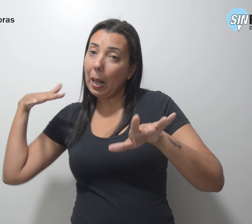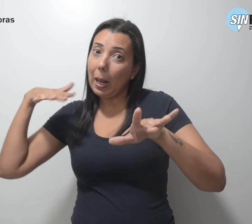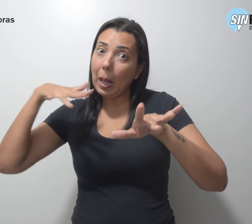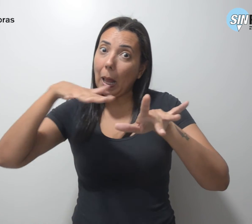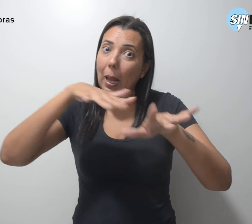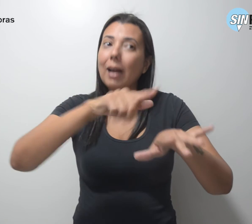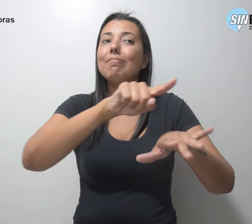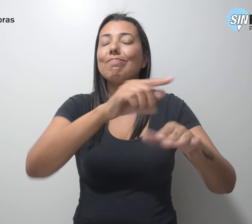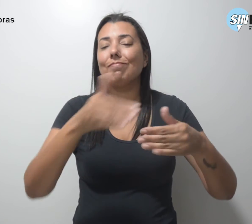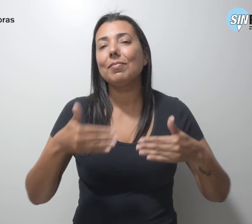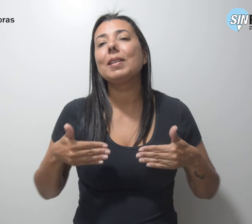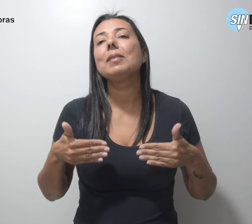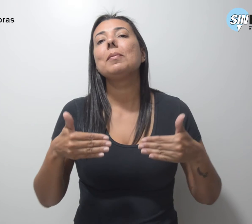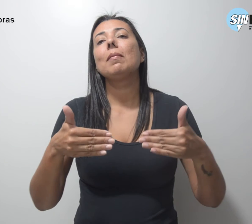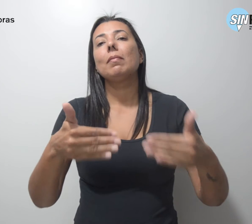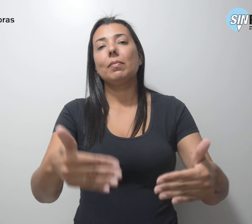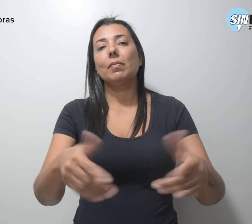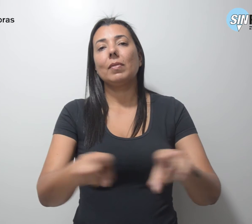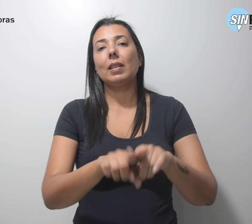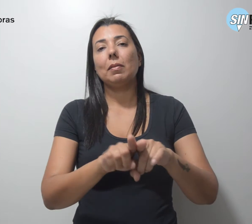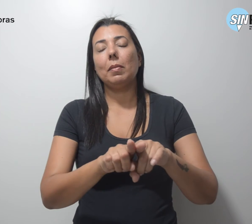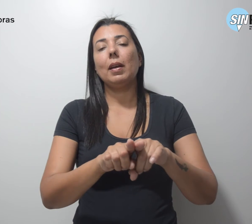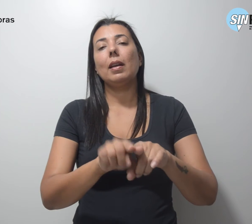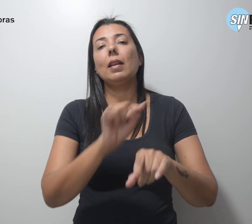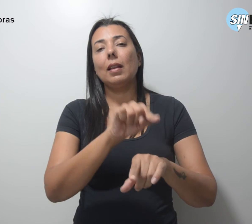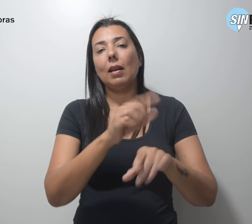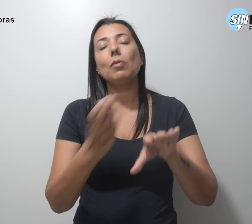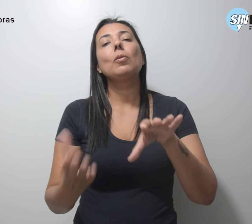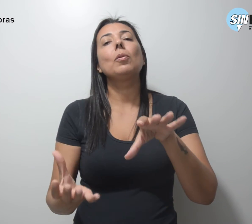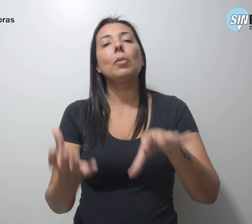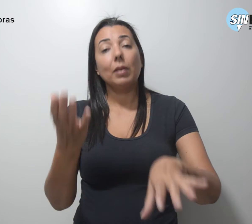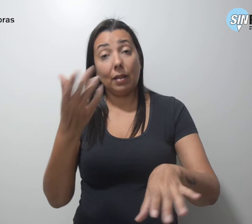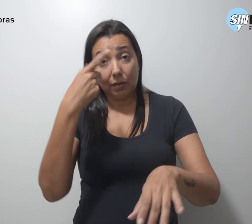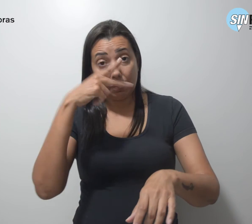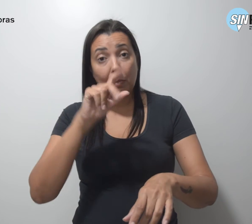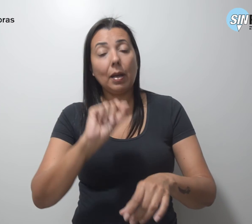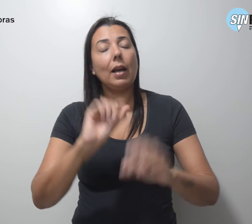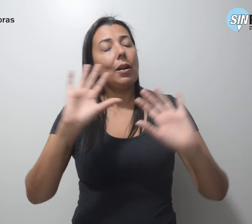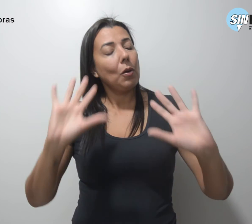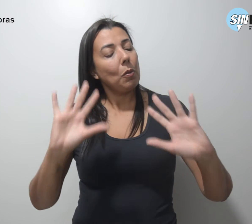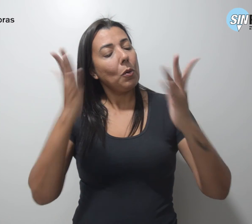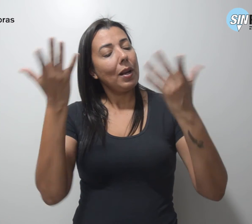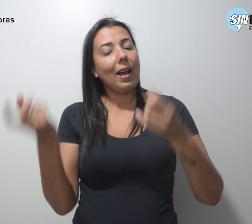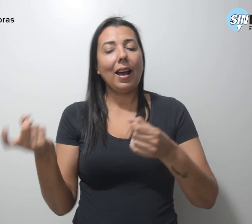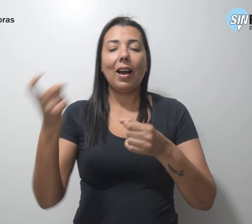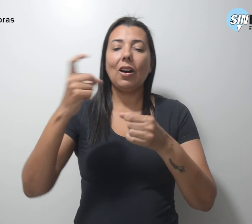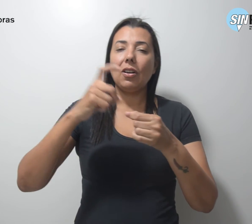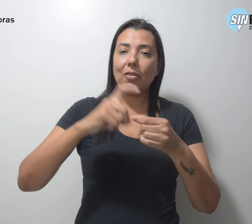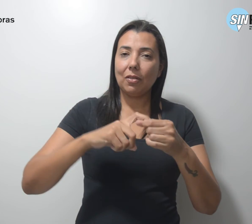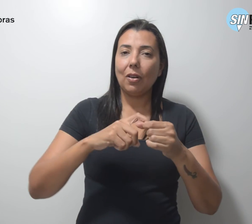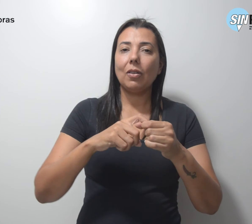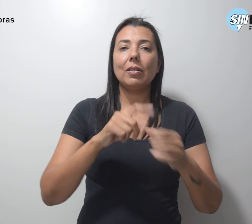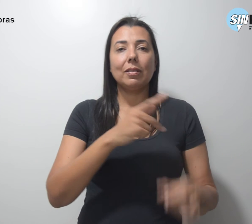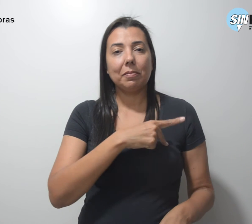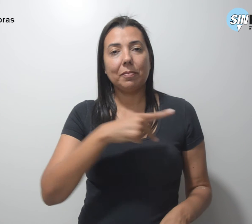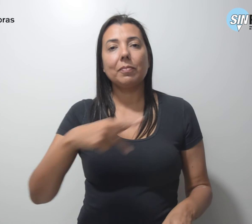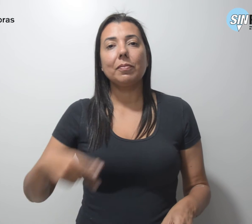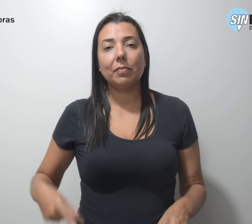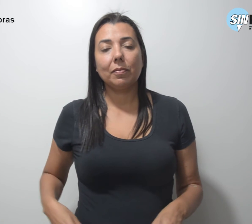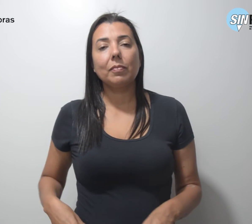dos Ministérios e a Praça dos Três Poderes para celebrar a volta à presidência da República de